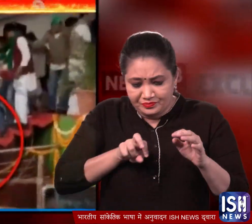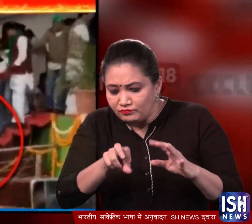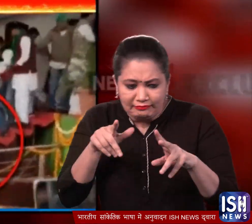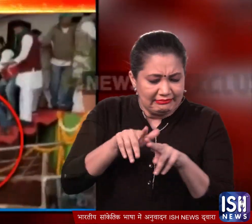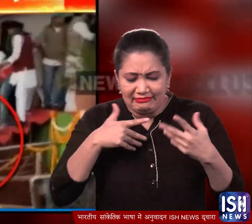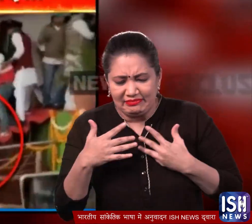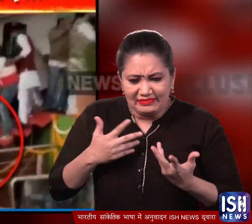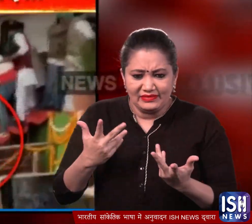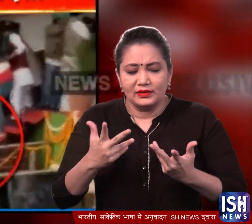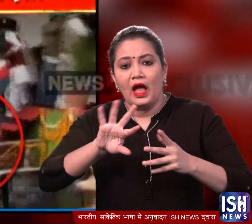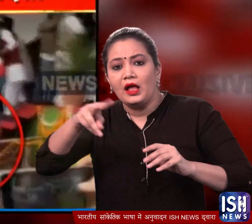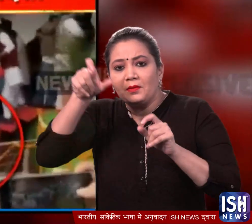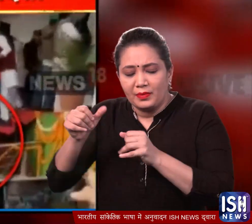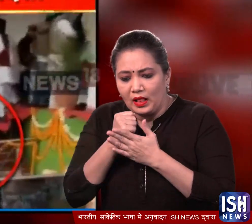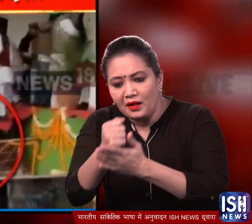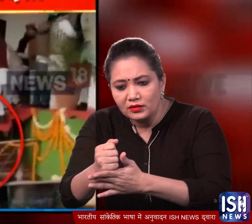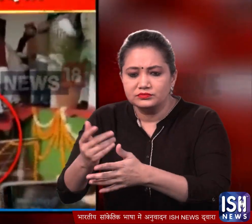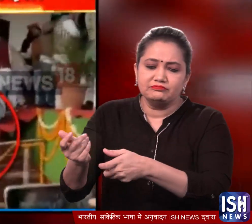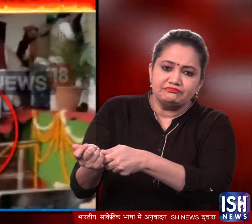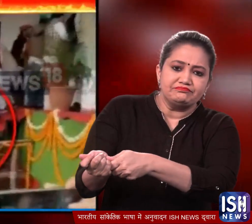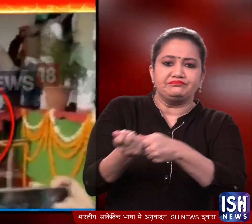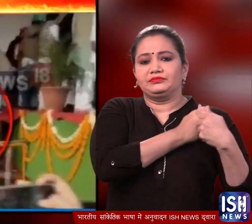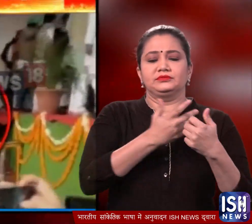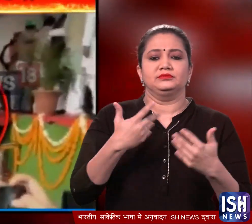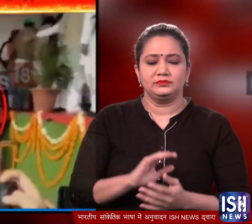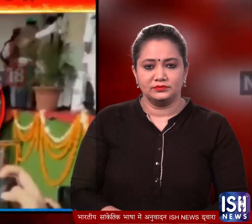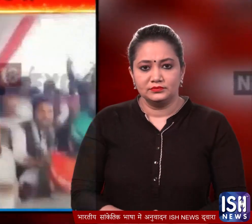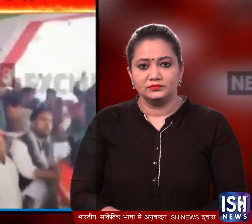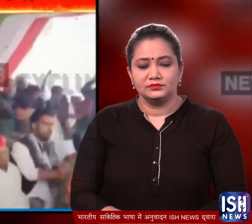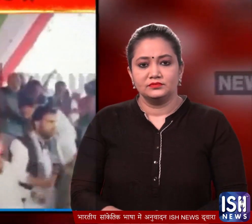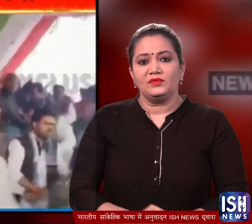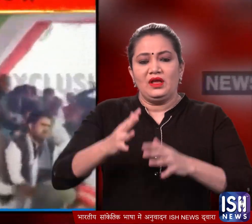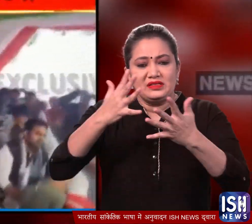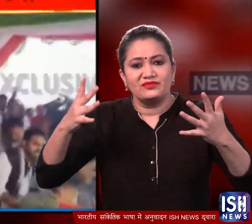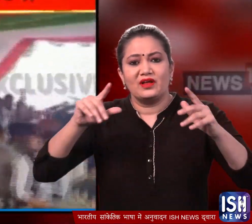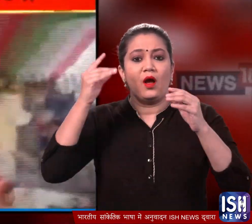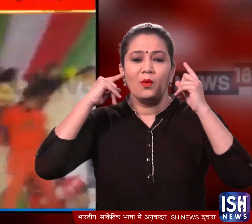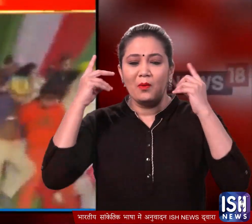के बीच में ही फस गया। बाद में उसे दूसरे लोगों ने सहारा दे कर किसी तरह अपनी तरफ खींचा। तभी मंच पर रखे बड़े बड़े लाउट